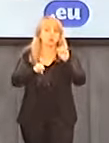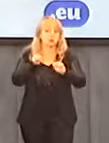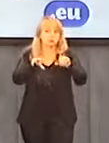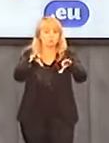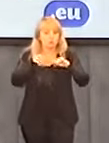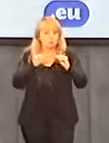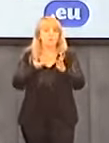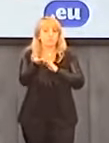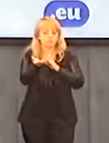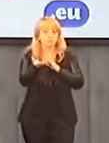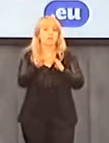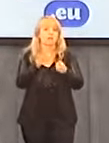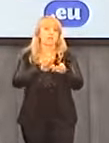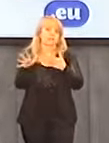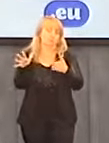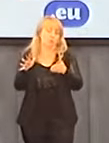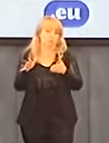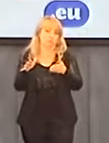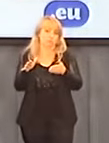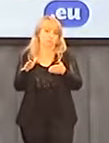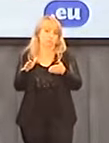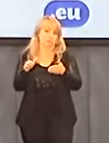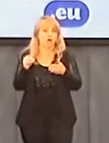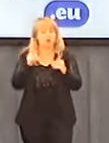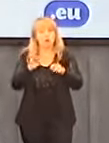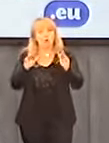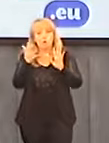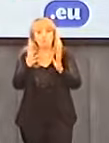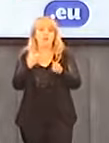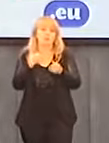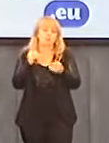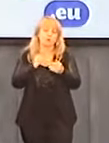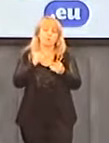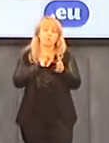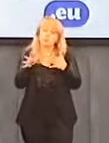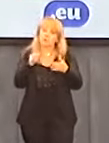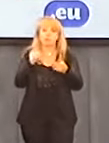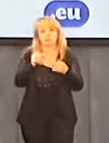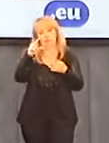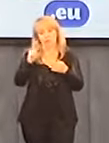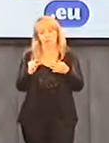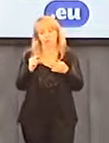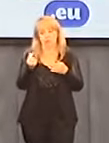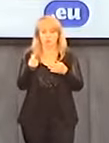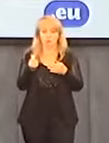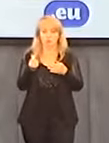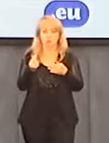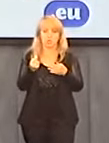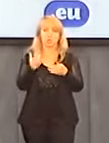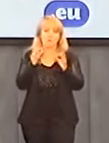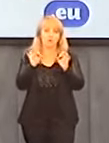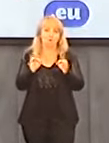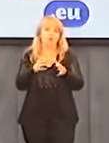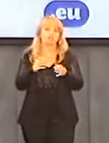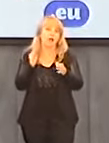ofiary mogły dochodzić, wnosząc znacznie niższą opłatę, bądź żeby tą opłatę